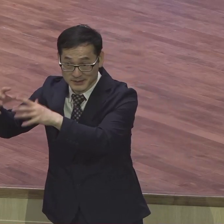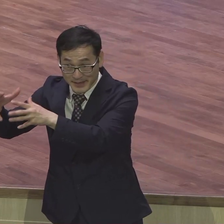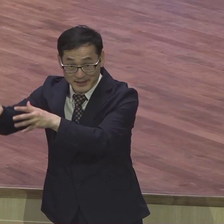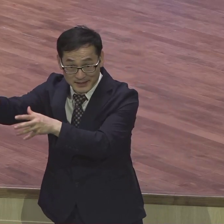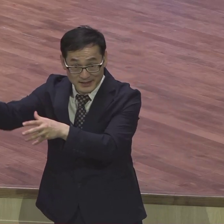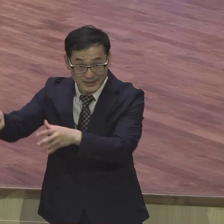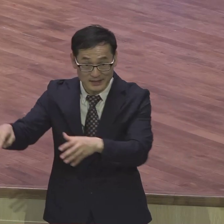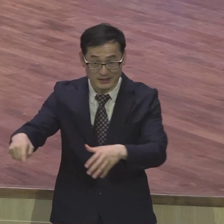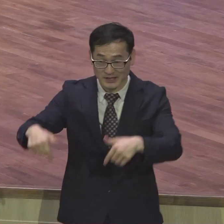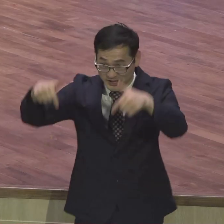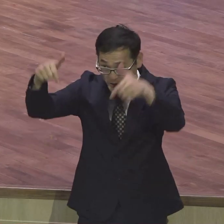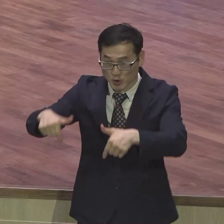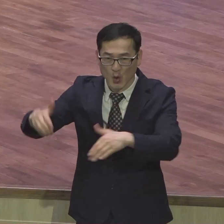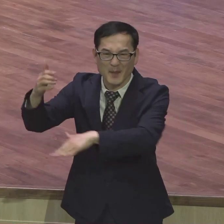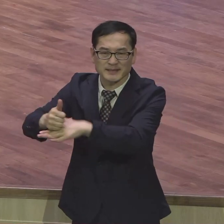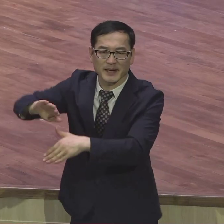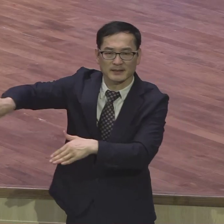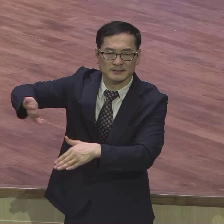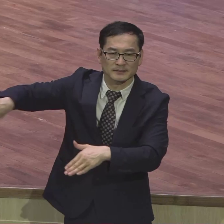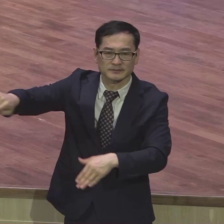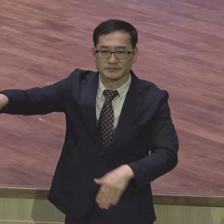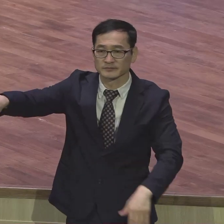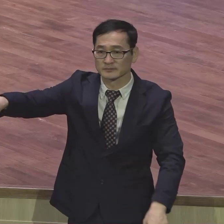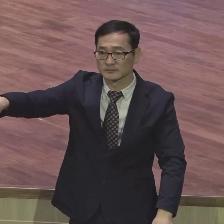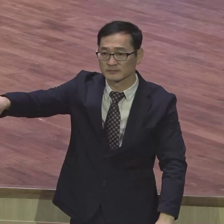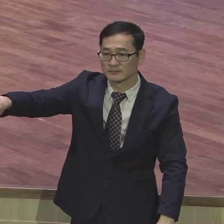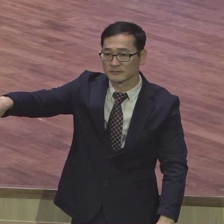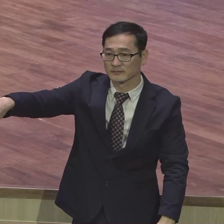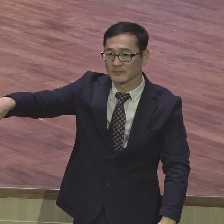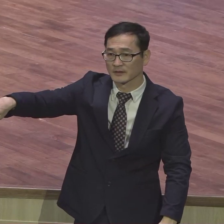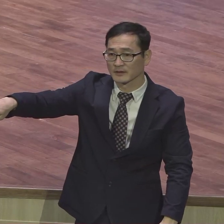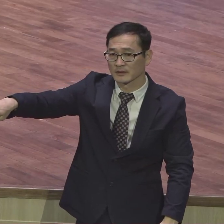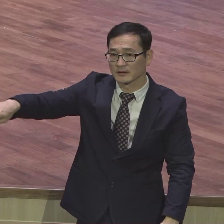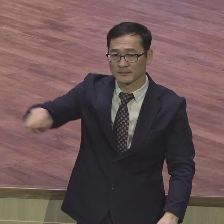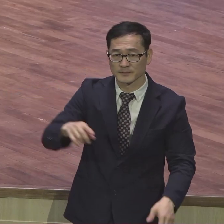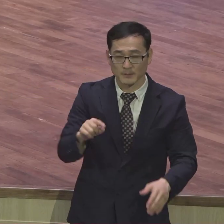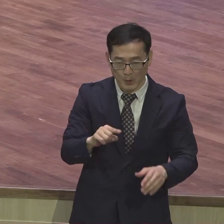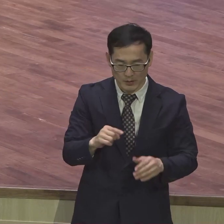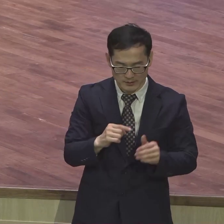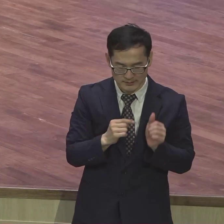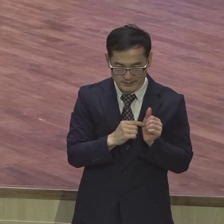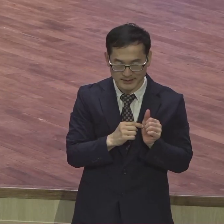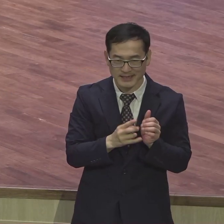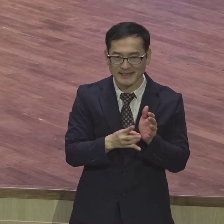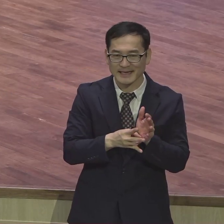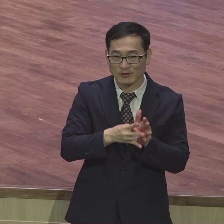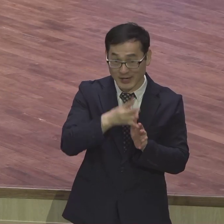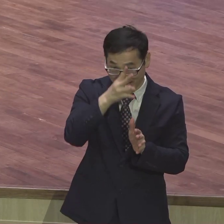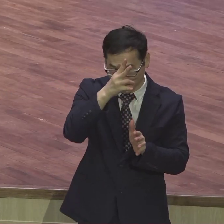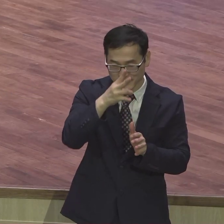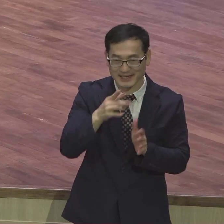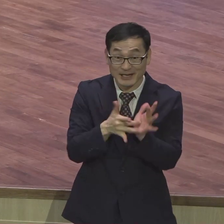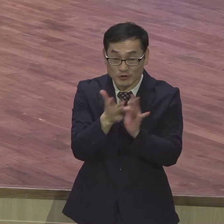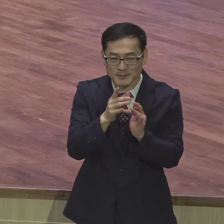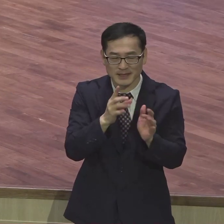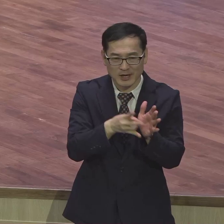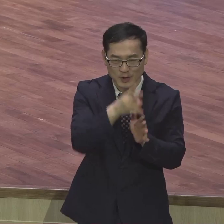끝이었단 말이에요 바울은 이사덕 1장 8절 말씀처럼 예루살렘과 유다와 사물의 땅 끝까지 정의된 삶을 살아라